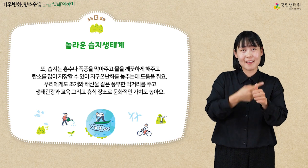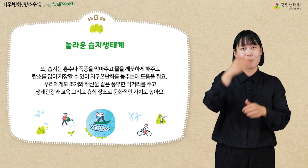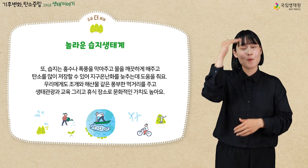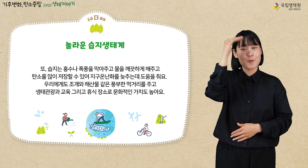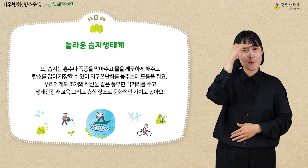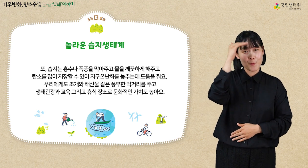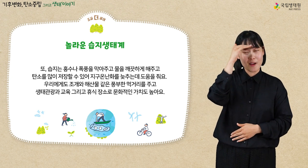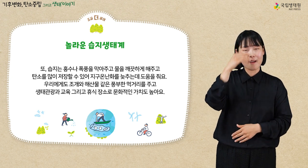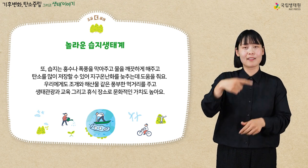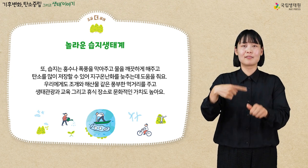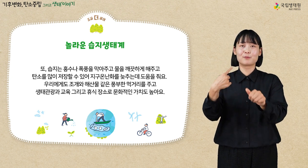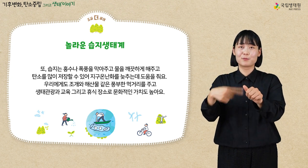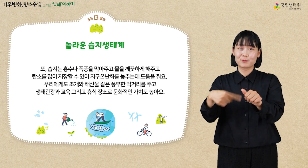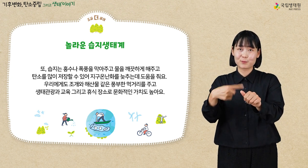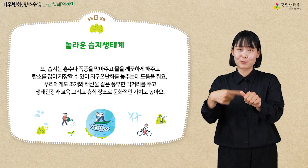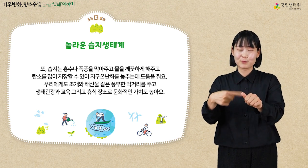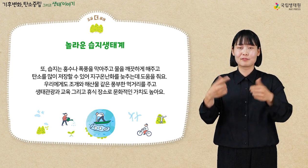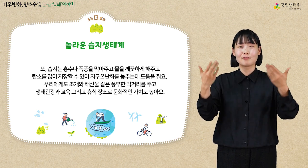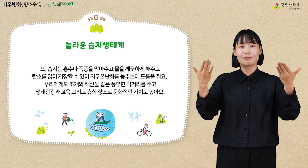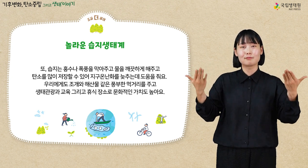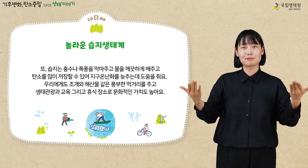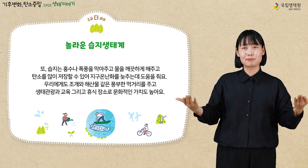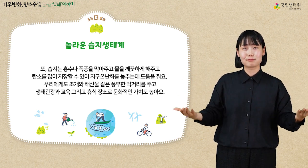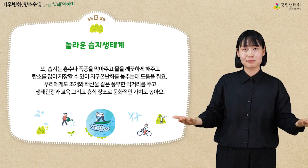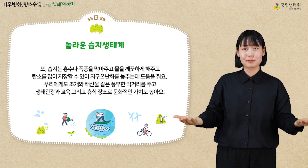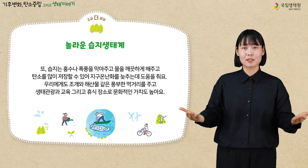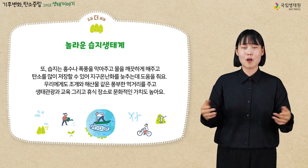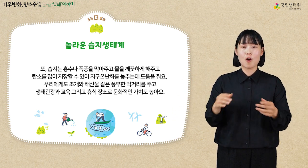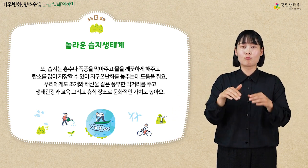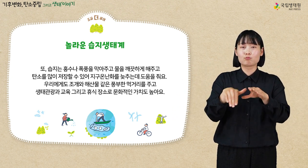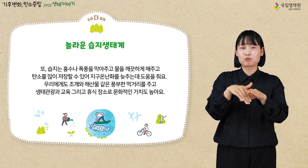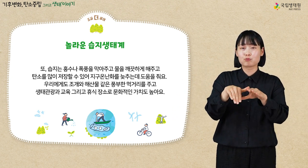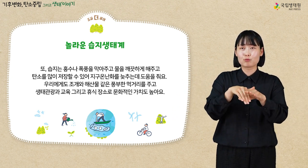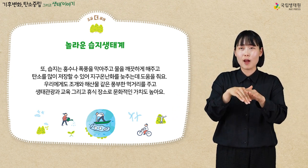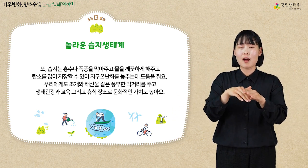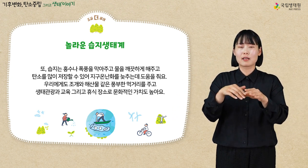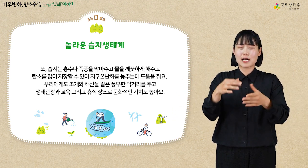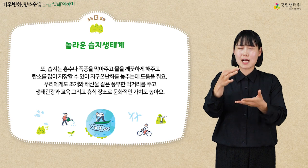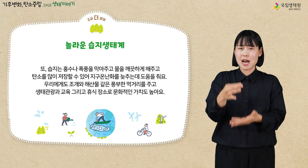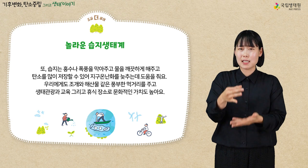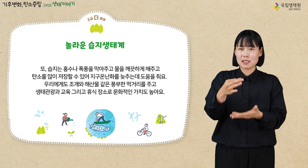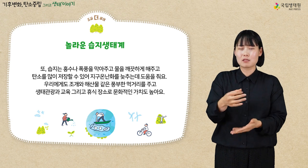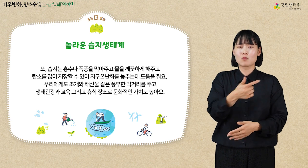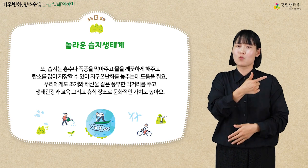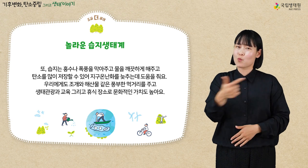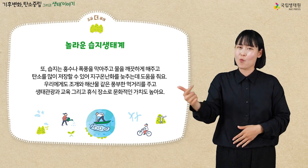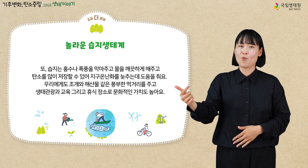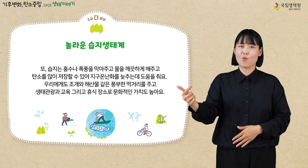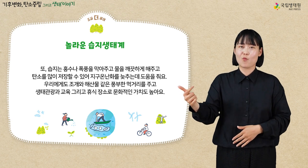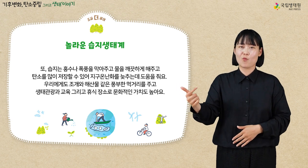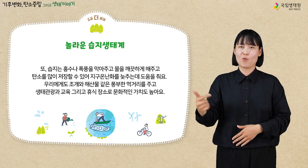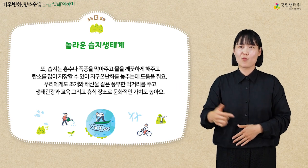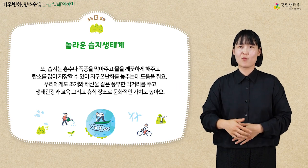생태관광과 교육 그리고 휴식 장소로 문화적인 가치도 높아요.